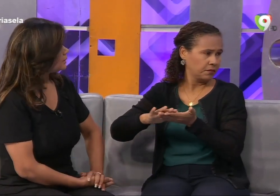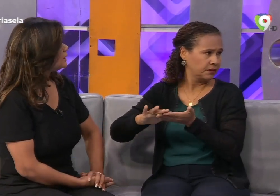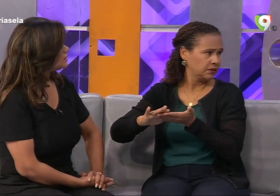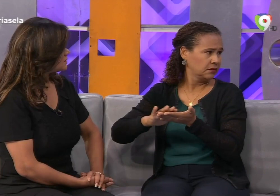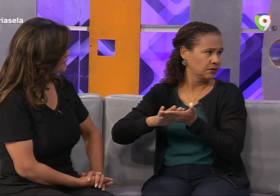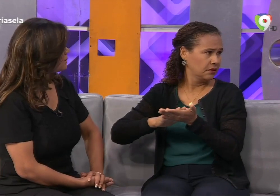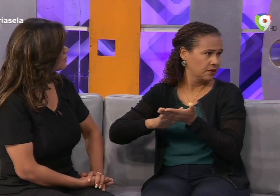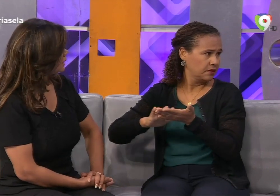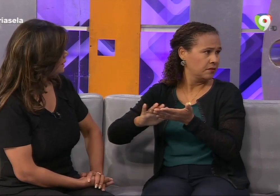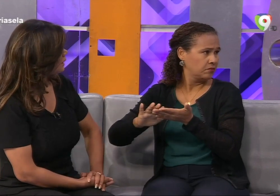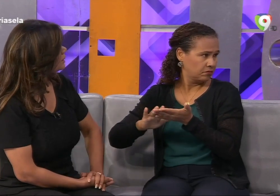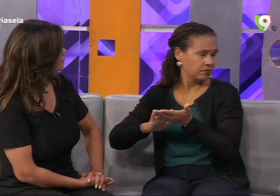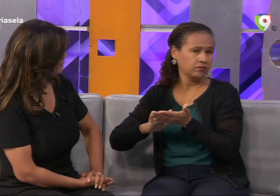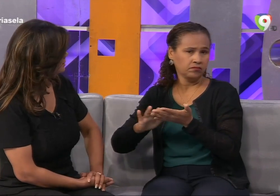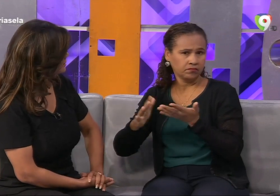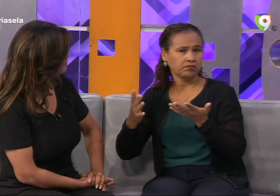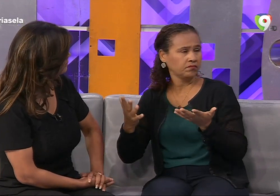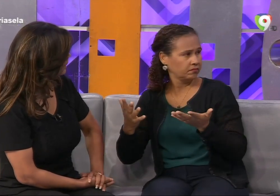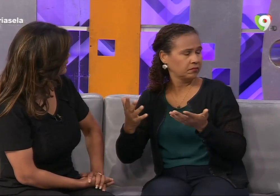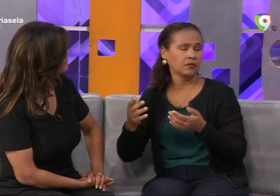aprendí el sistema braille, el sistema braille.